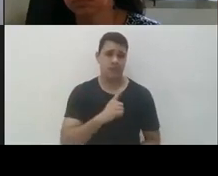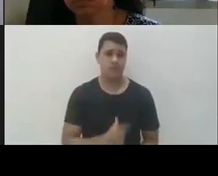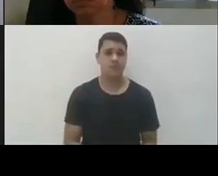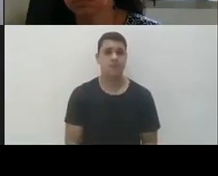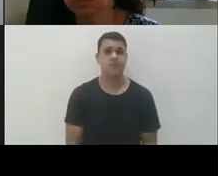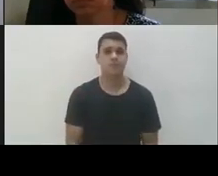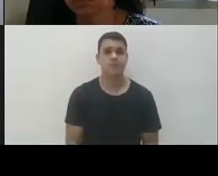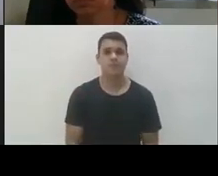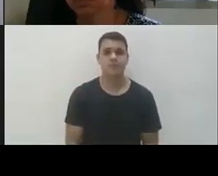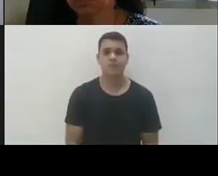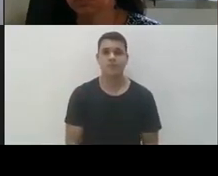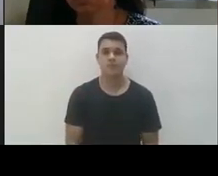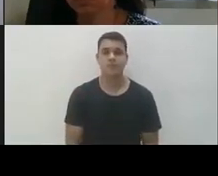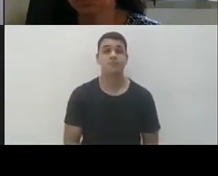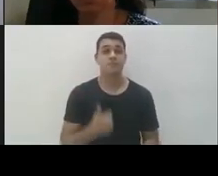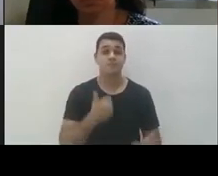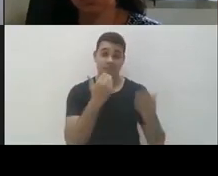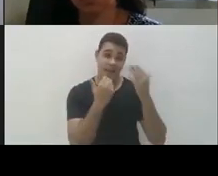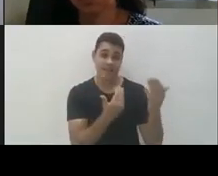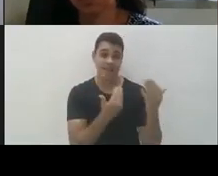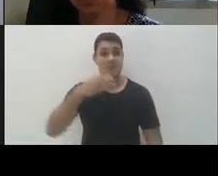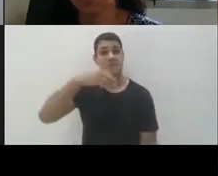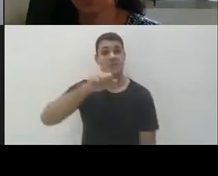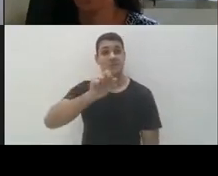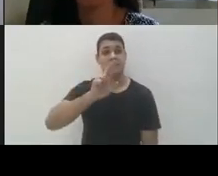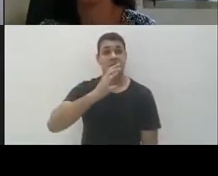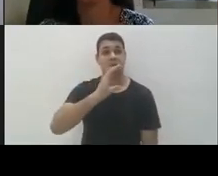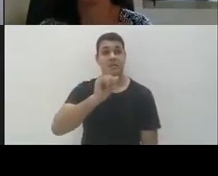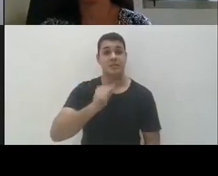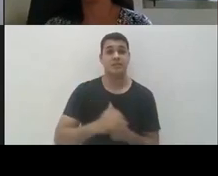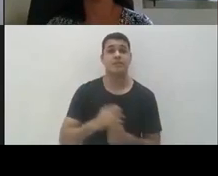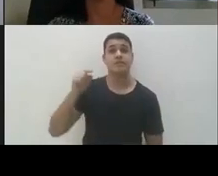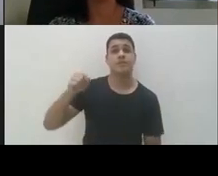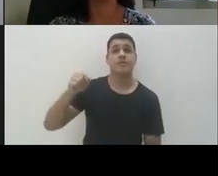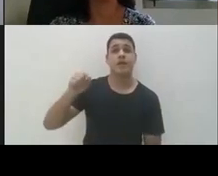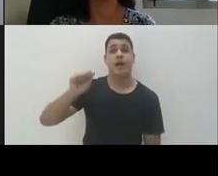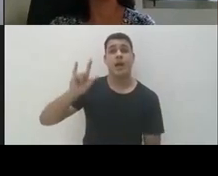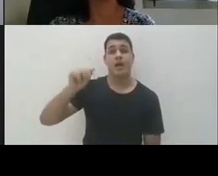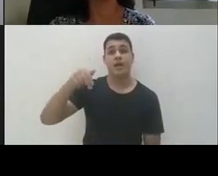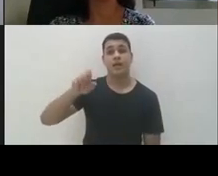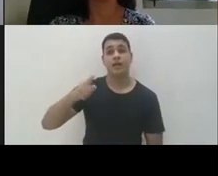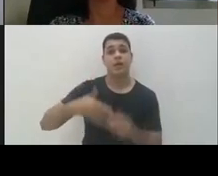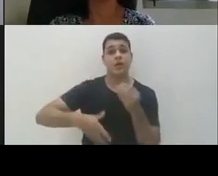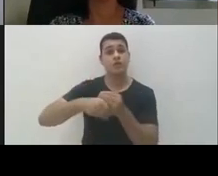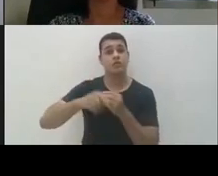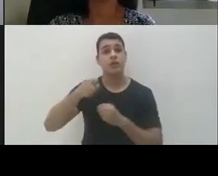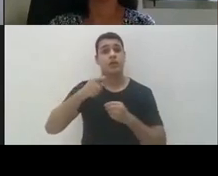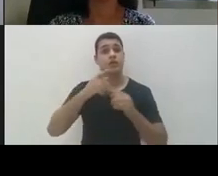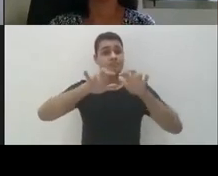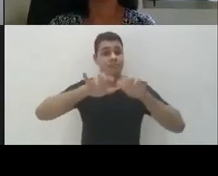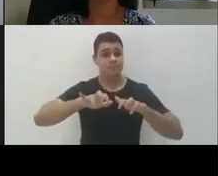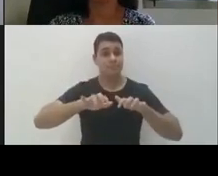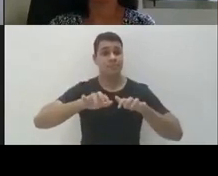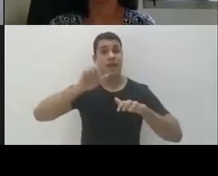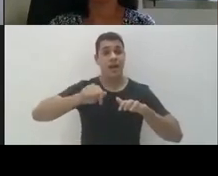Ok, Márcia, eu te agradeço e a Aline faz uma correção dizendo que ela digitou errado, que o manual é para